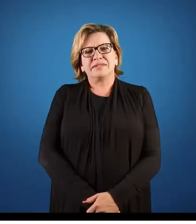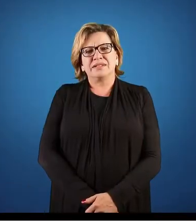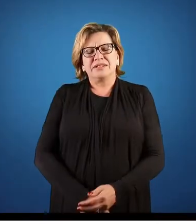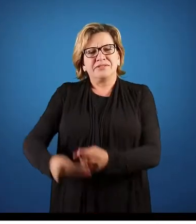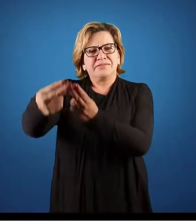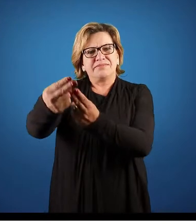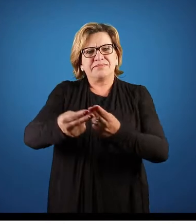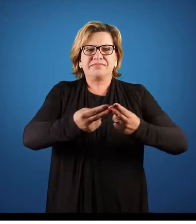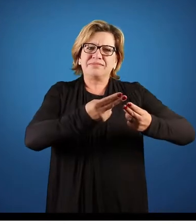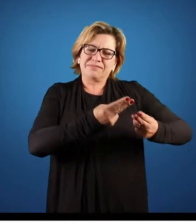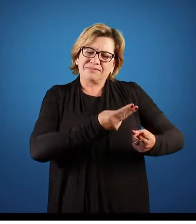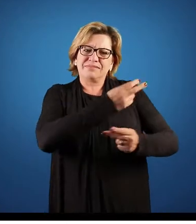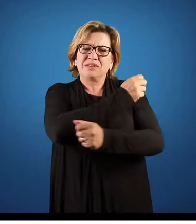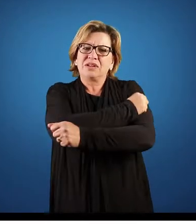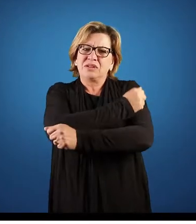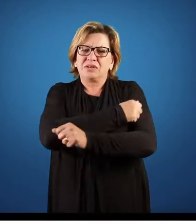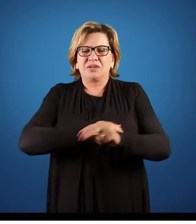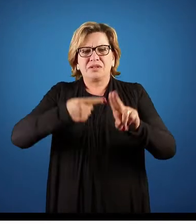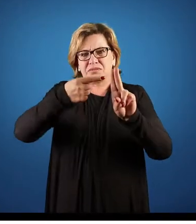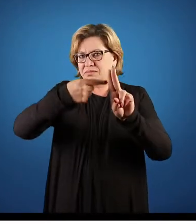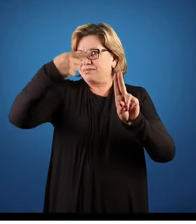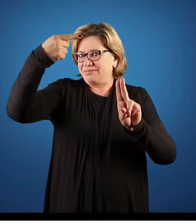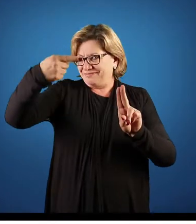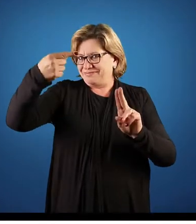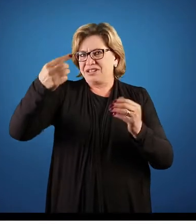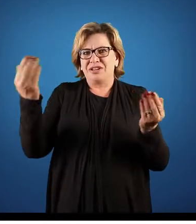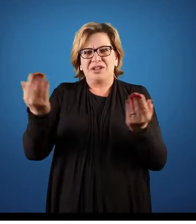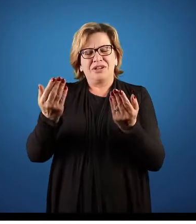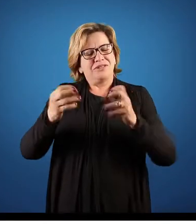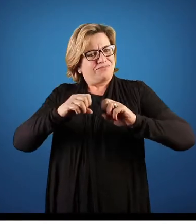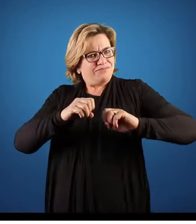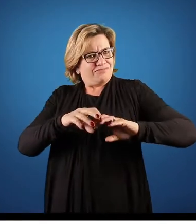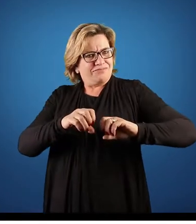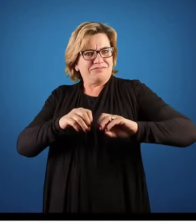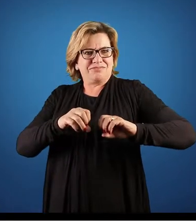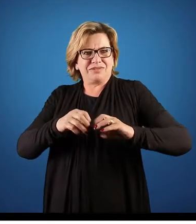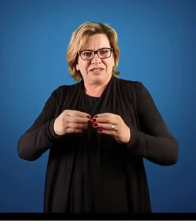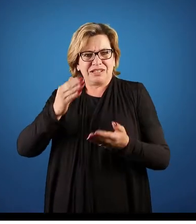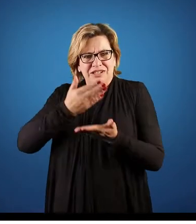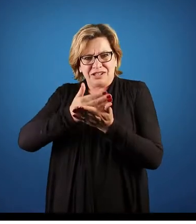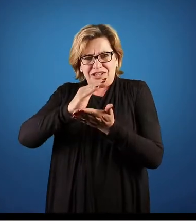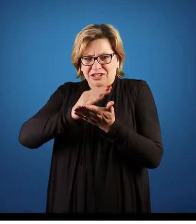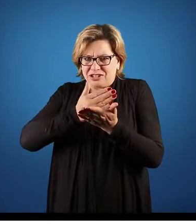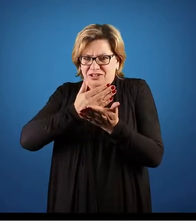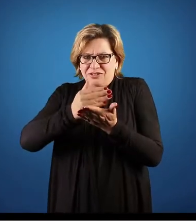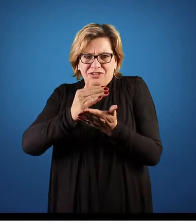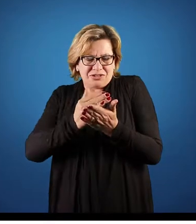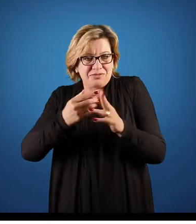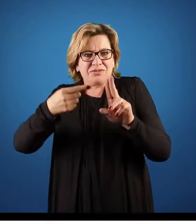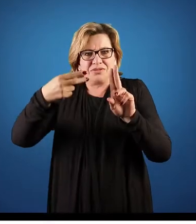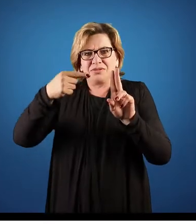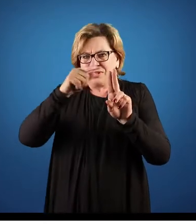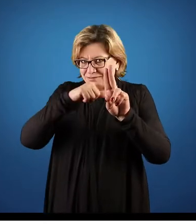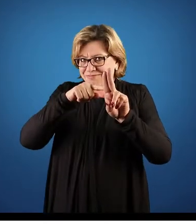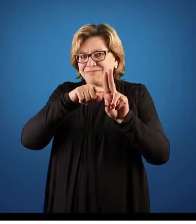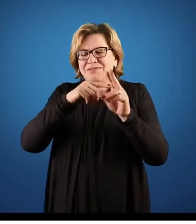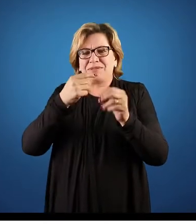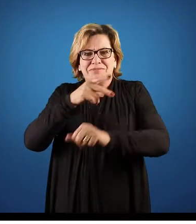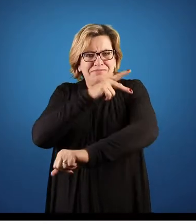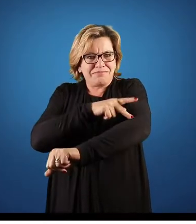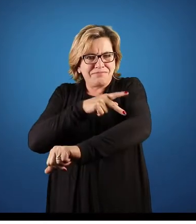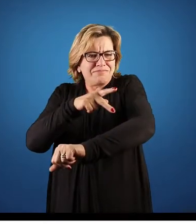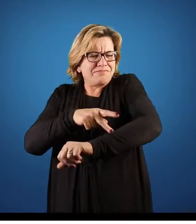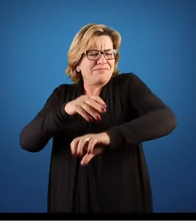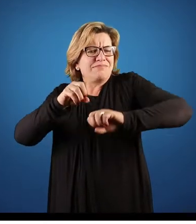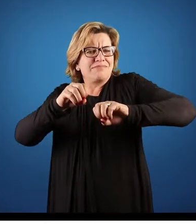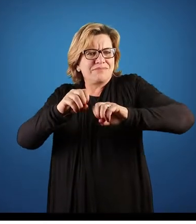Sejam bem-vindos, acadêmicos, à unidade 1. Nesta unidade, como eu falei para vocês, nós dividimos elas para ficar de uma forma pedagógica, para que a possa